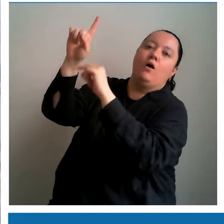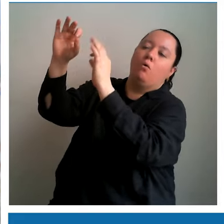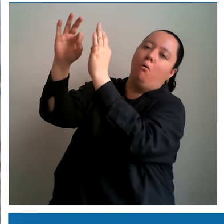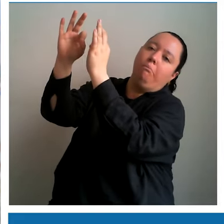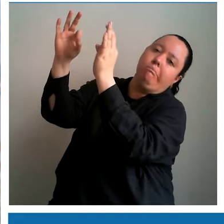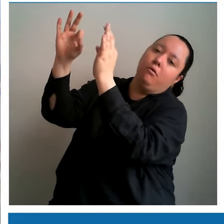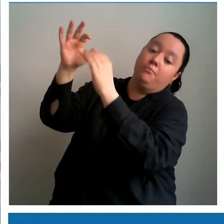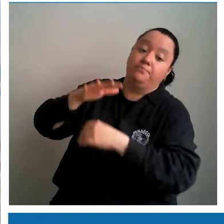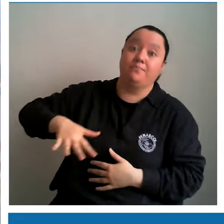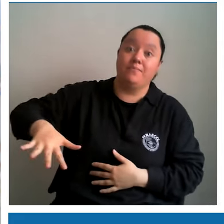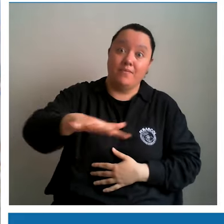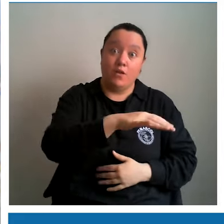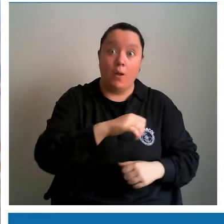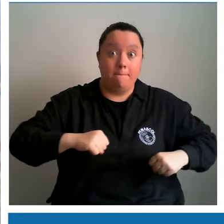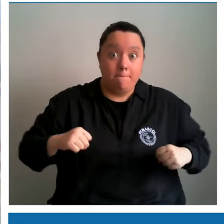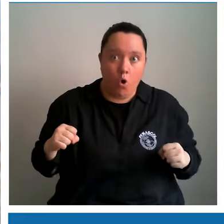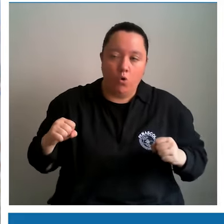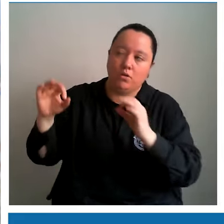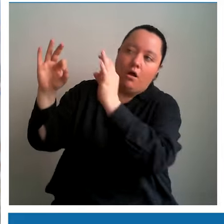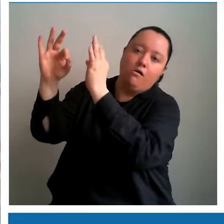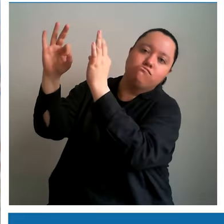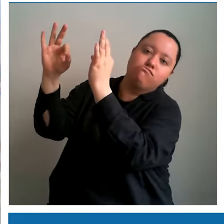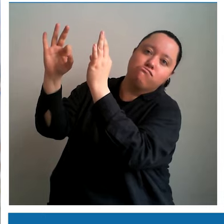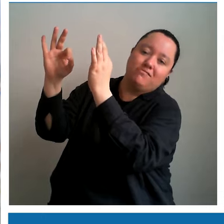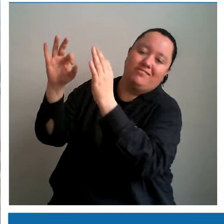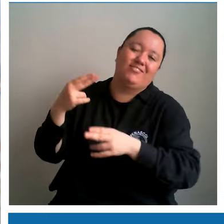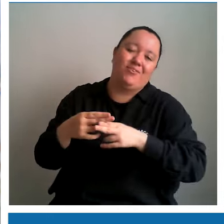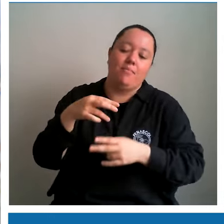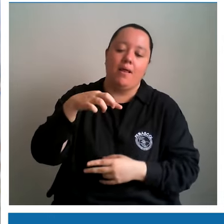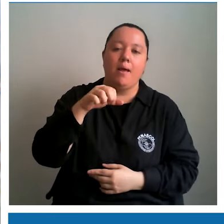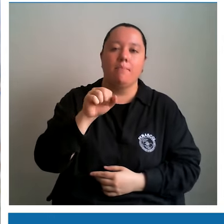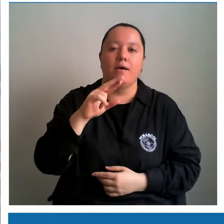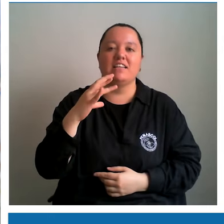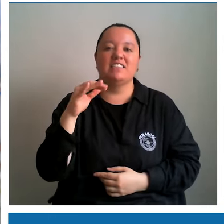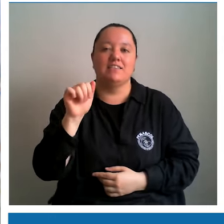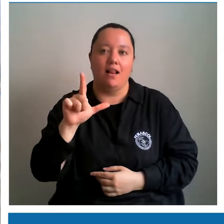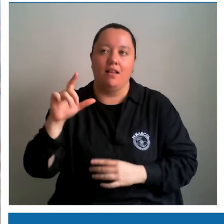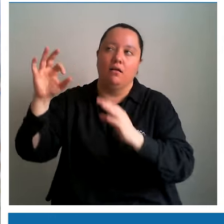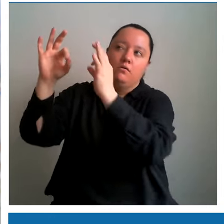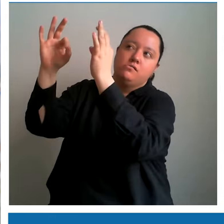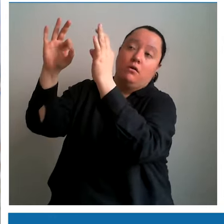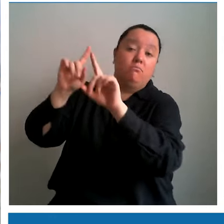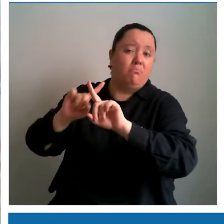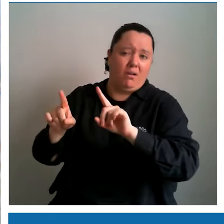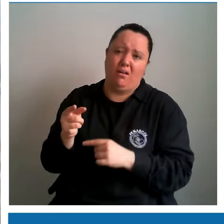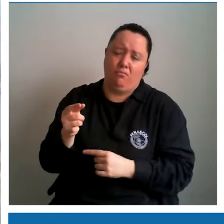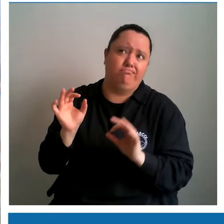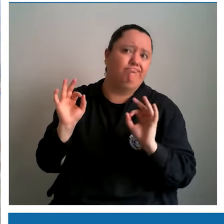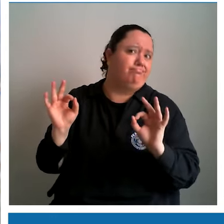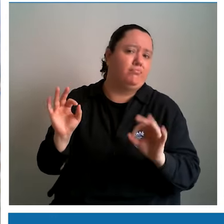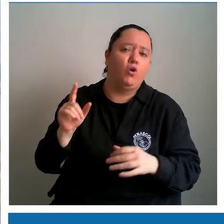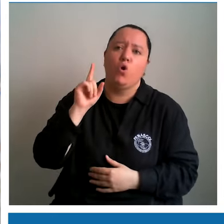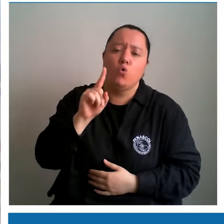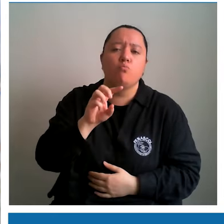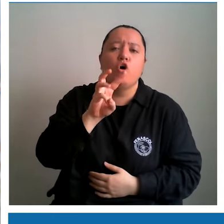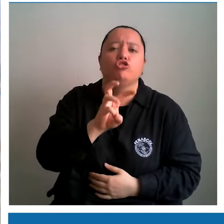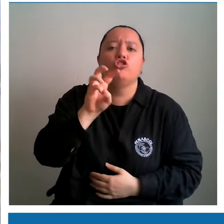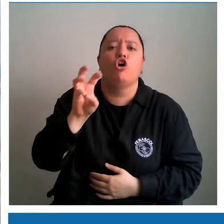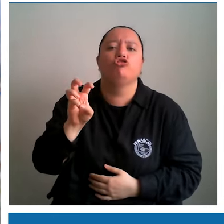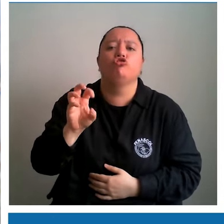partes se va a ver parcial. En Bogotá lo vamos a ver de manera parcial. Sin embargo, lo vamos a ver en todo su esplendor porque va a